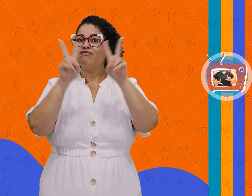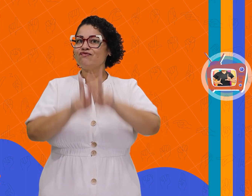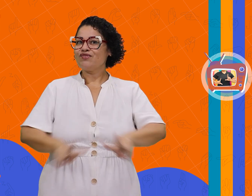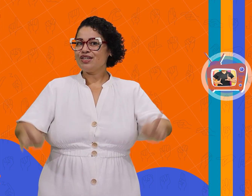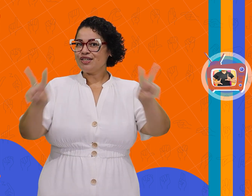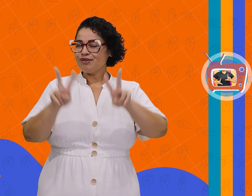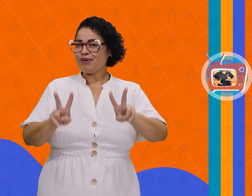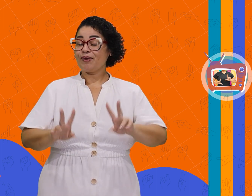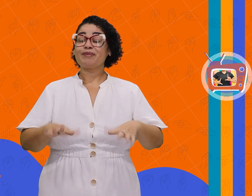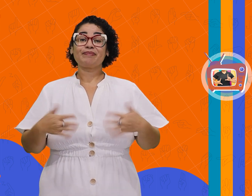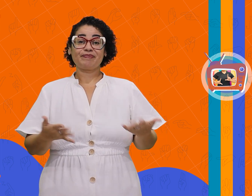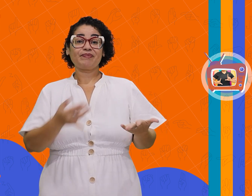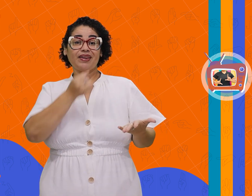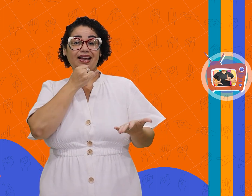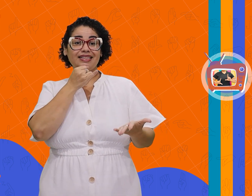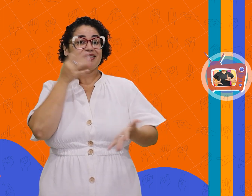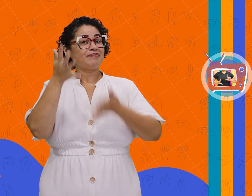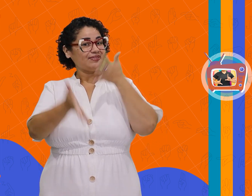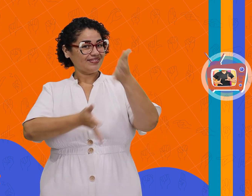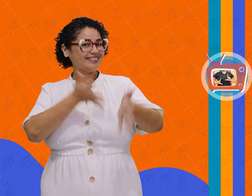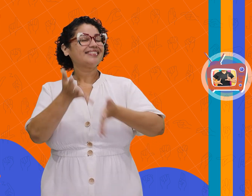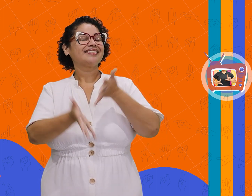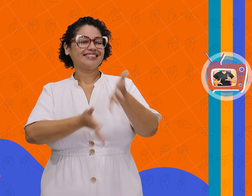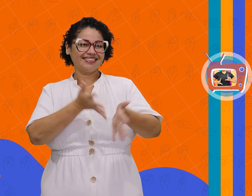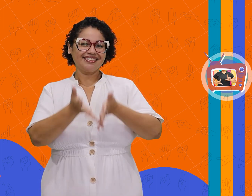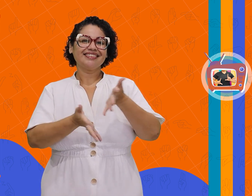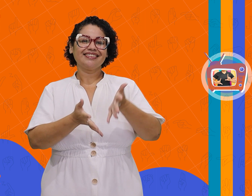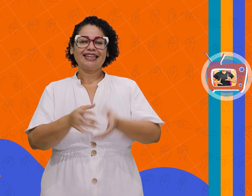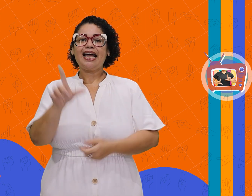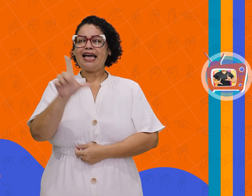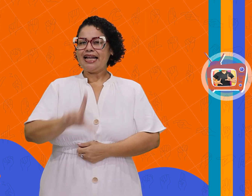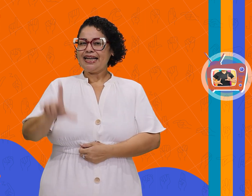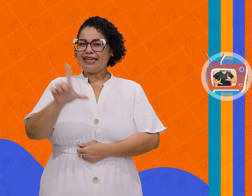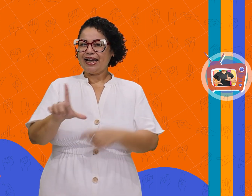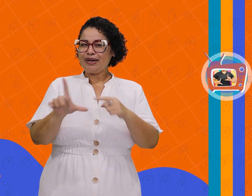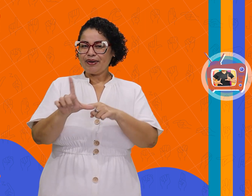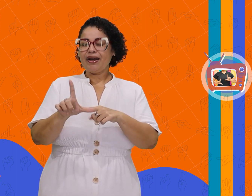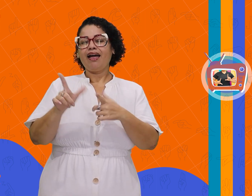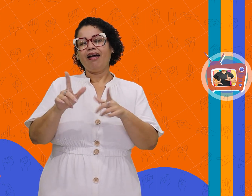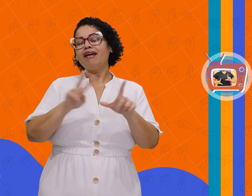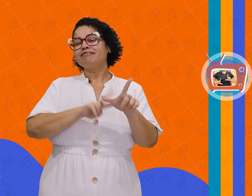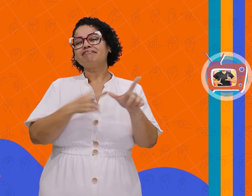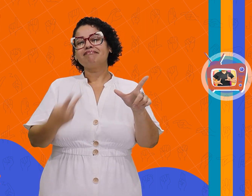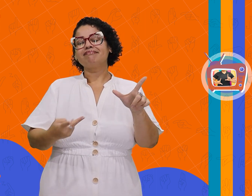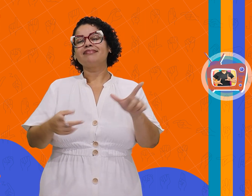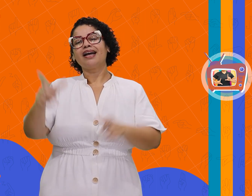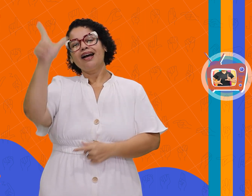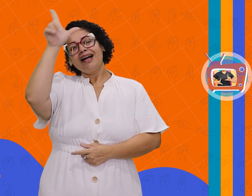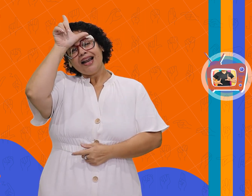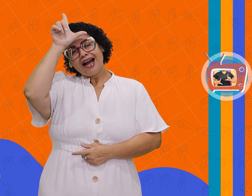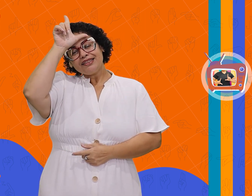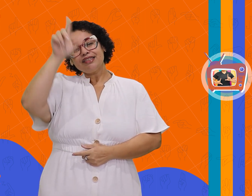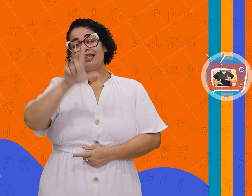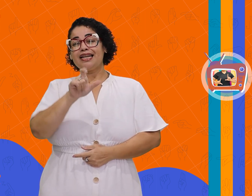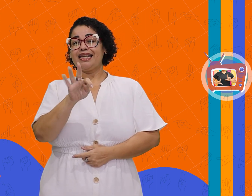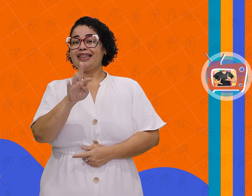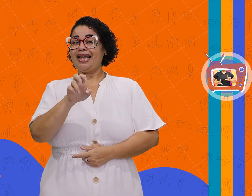visual, ou seja, em língua de sinais. Literatura é derivada do latim, literis,